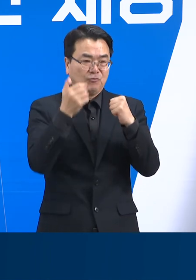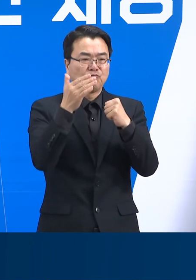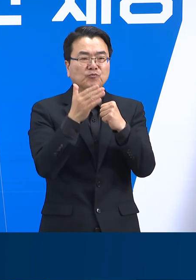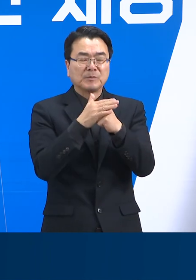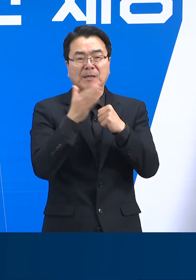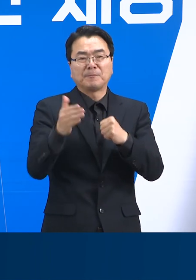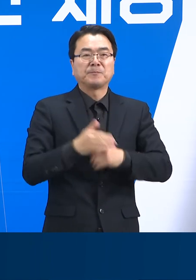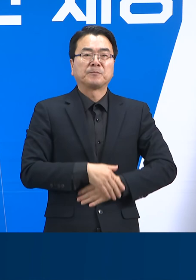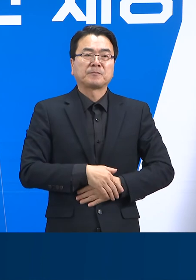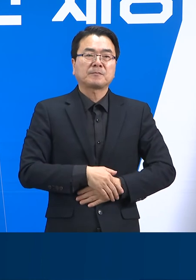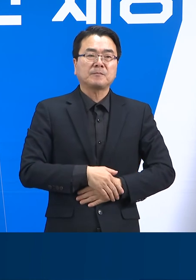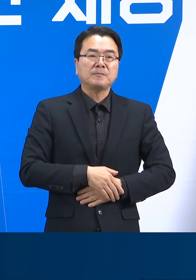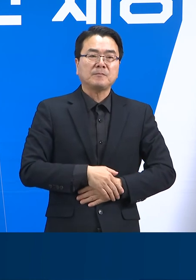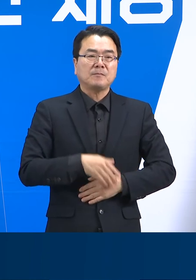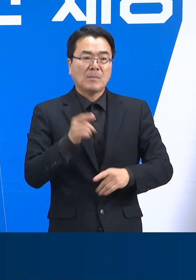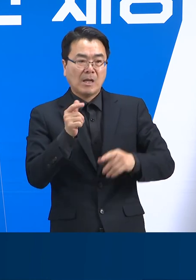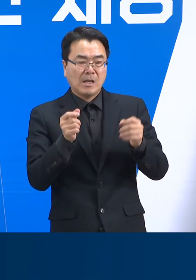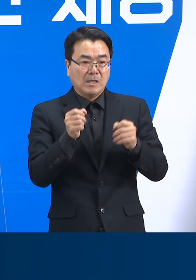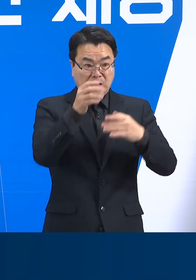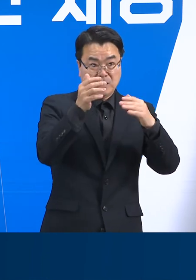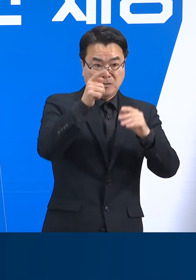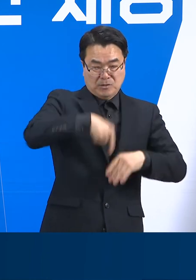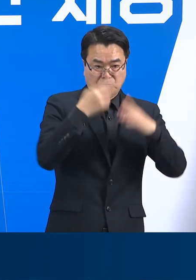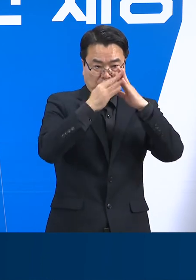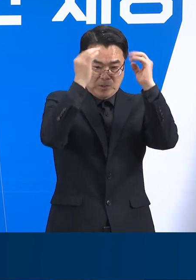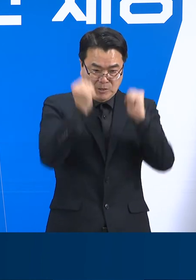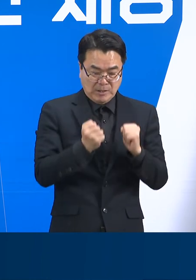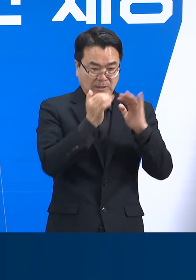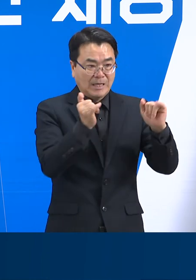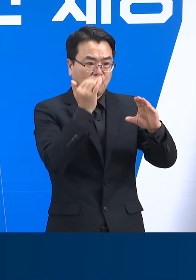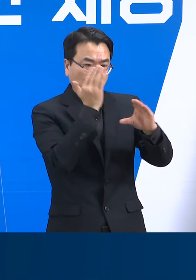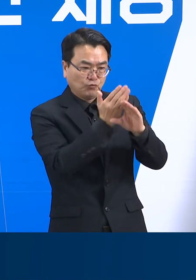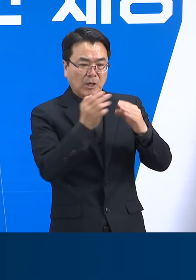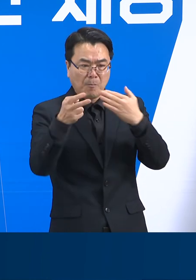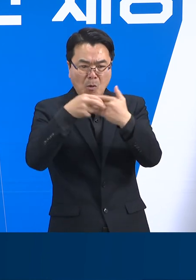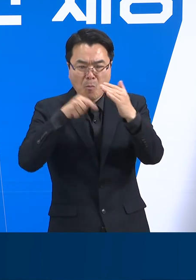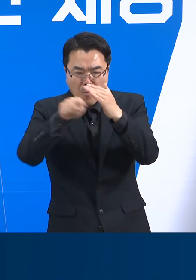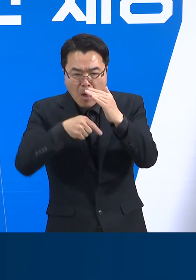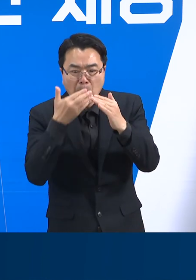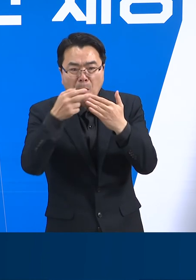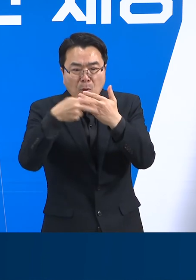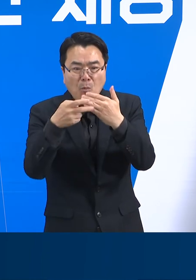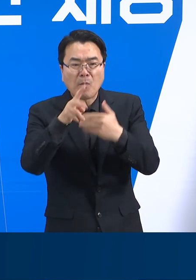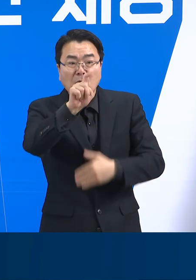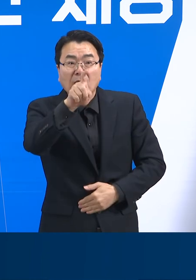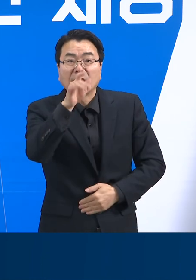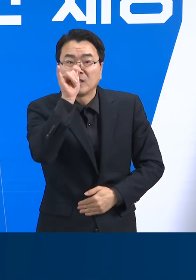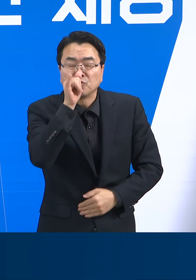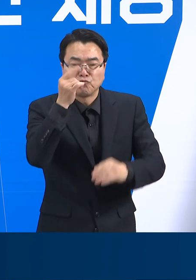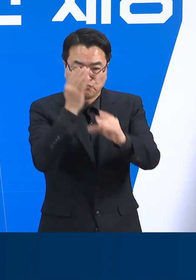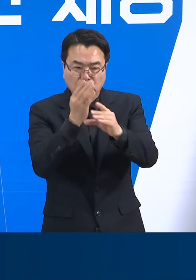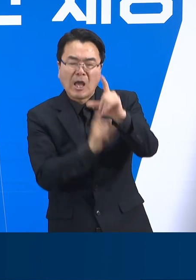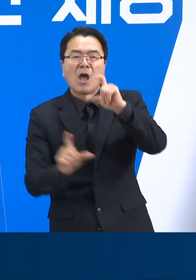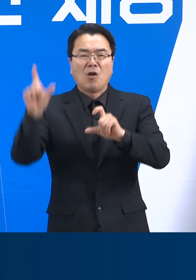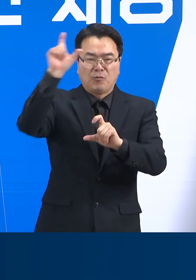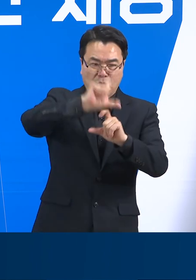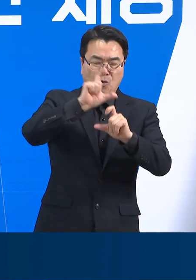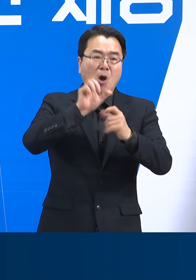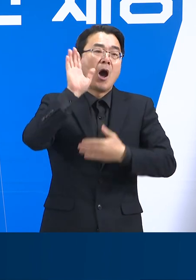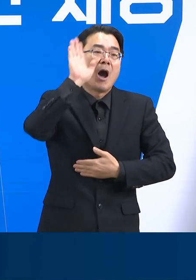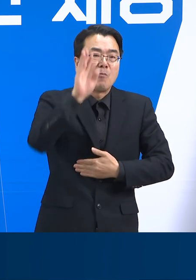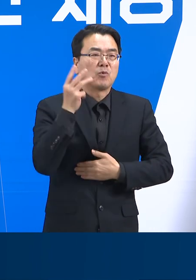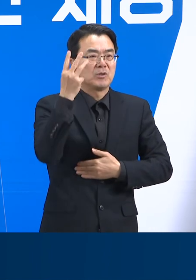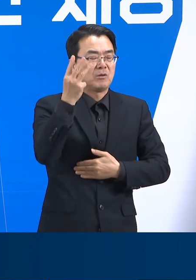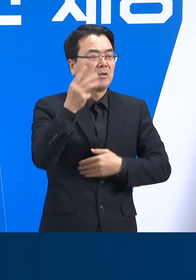단기 외대진료센터는 도내 11개소가 운영 중이며 경기도 오류원 포촌병원 어정부 성베드로병원은